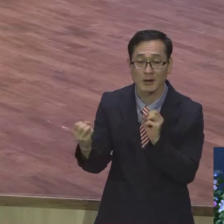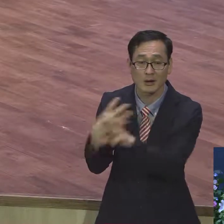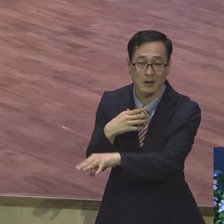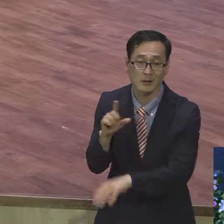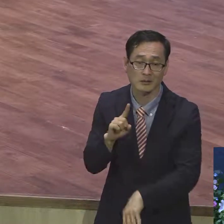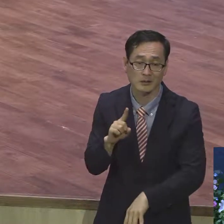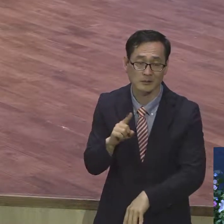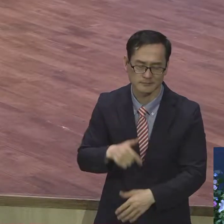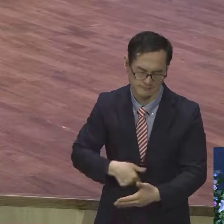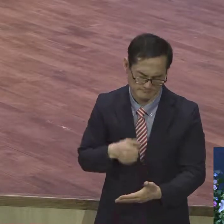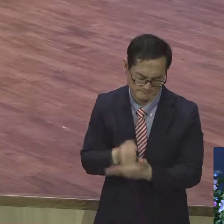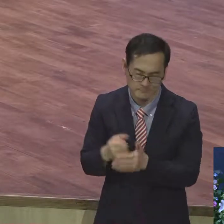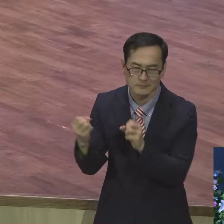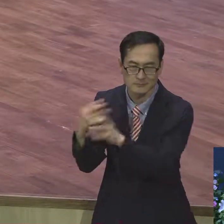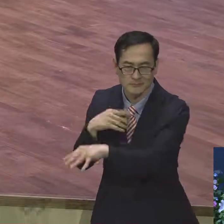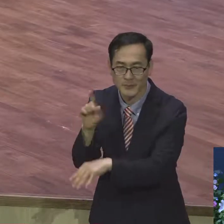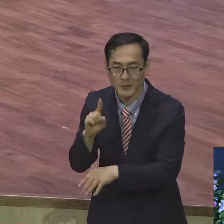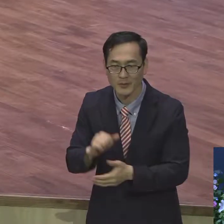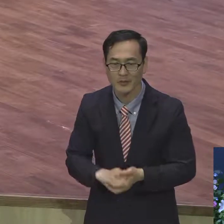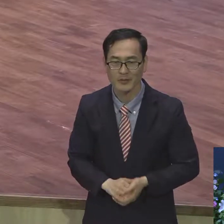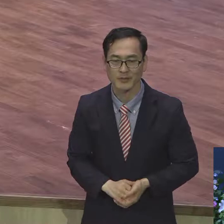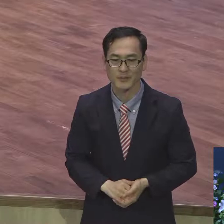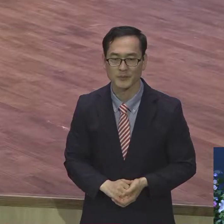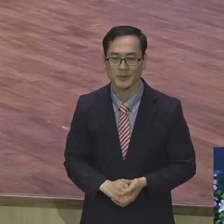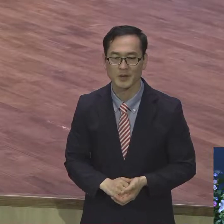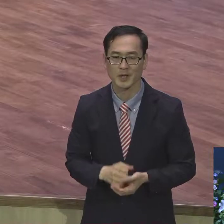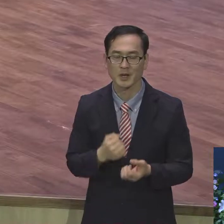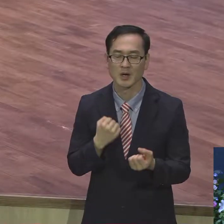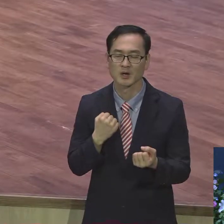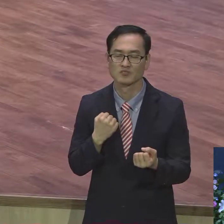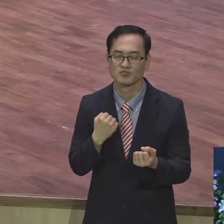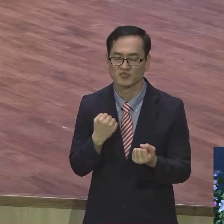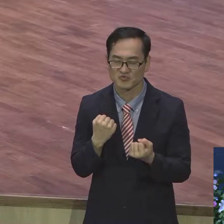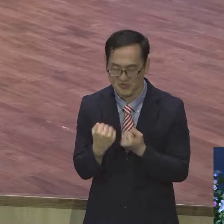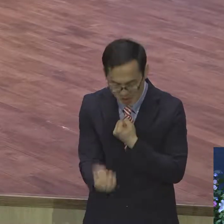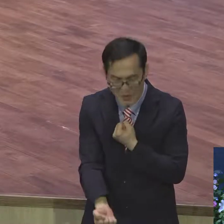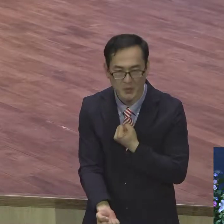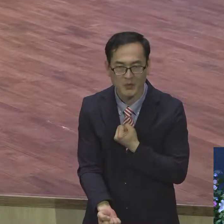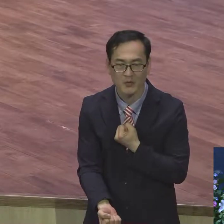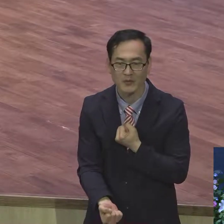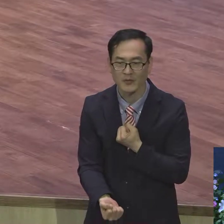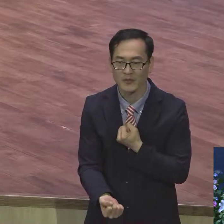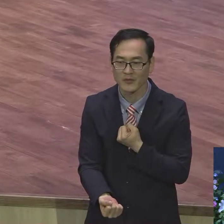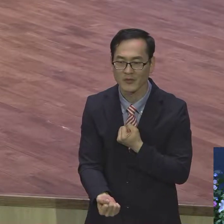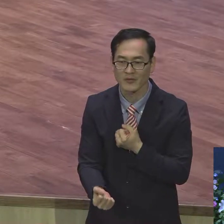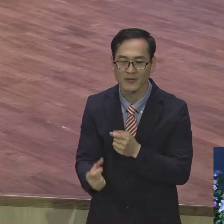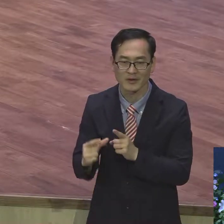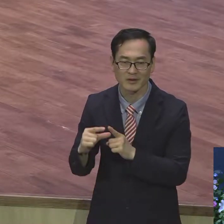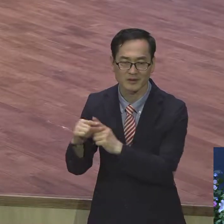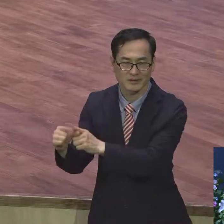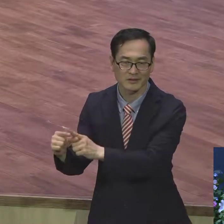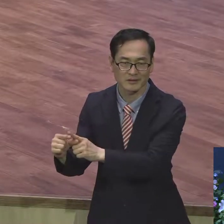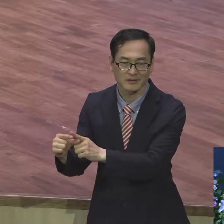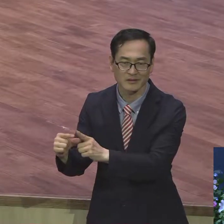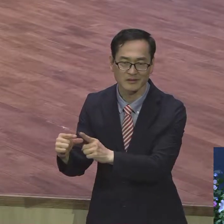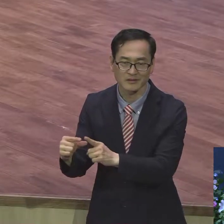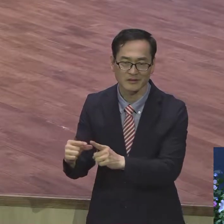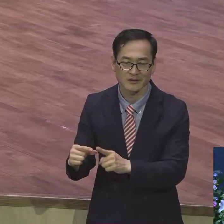그럼에도 불구하고 였어요. 그럼에도 불구하고 이 믿음 가졌어요. Never